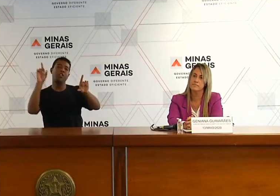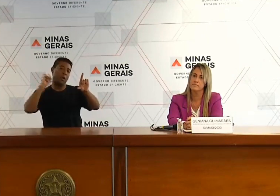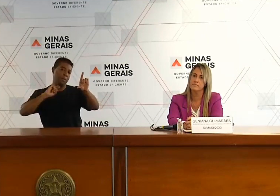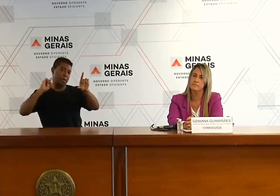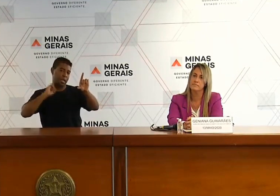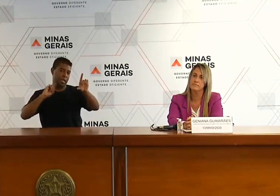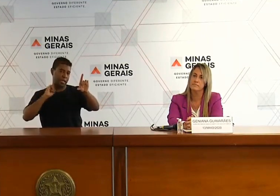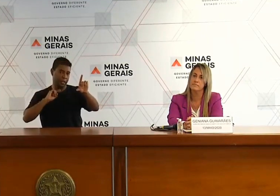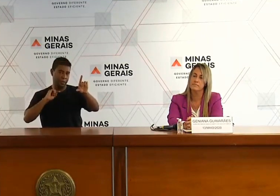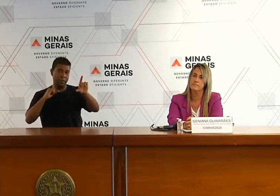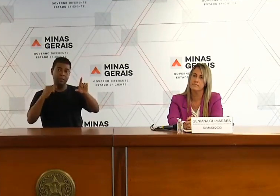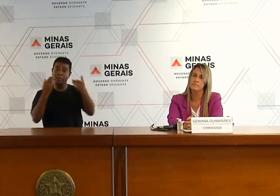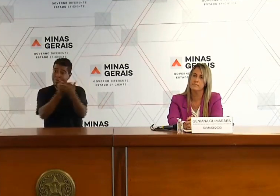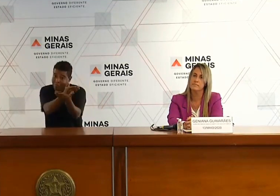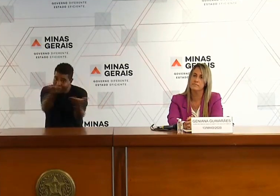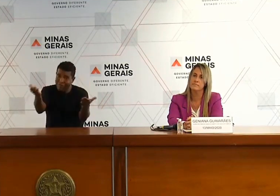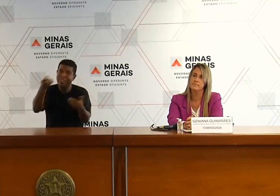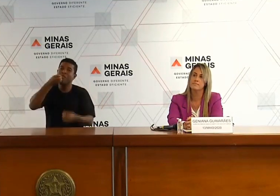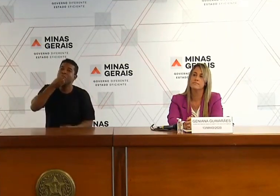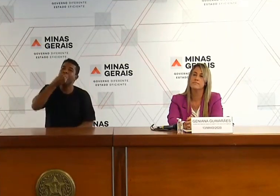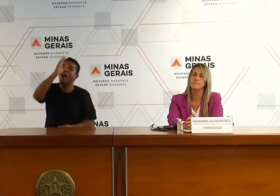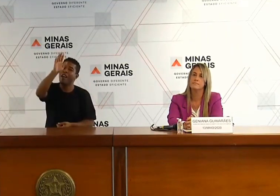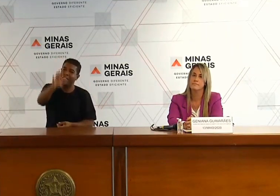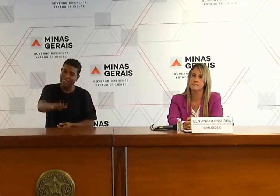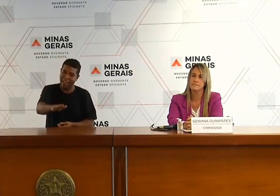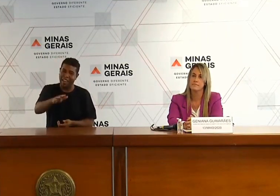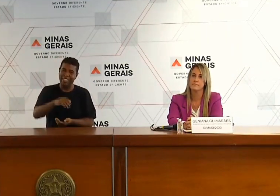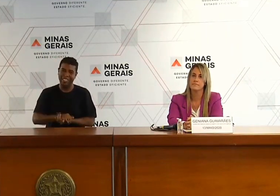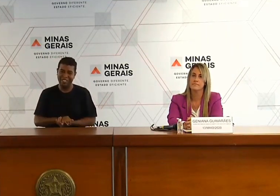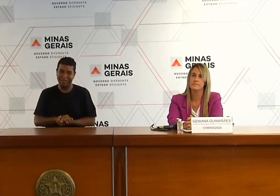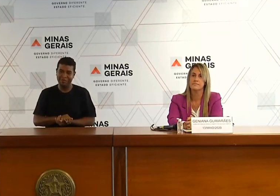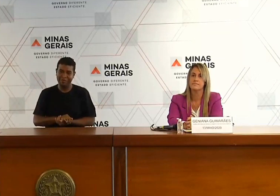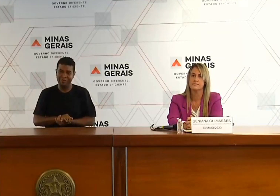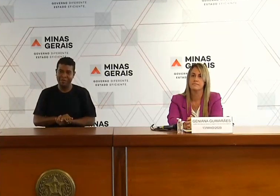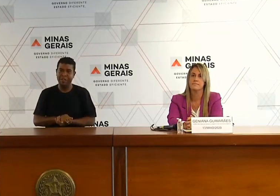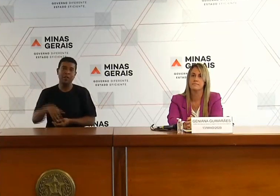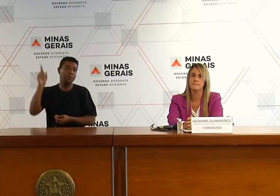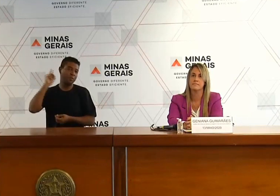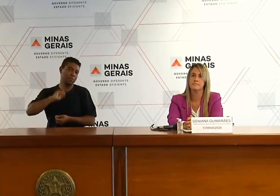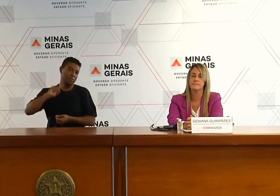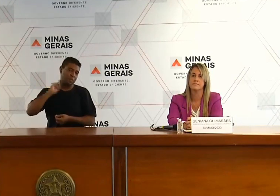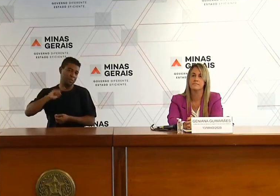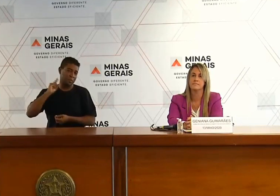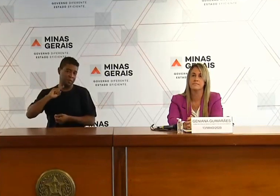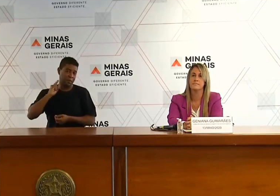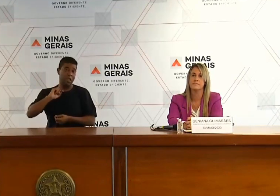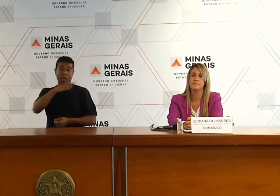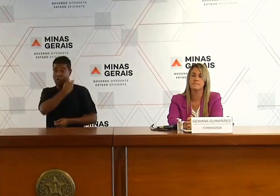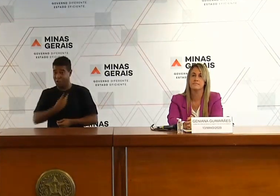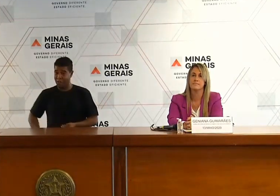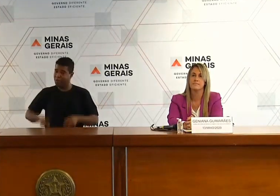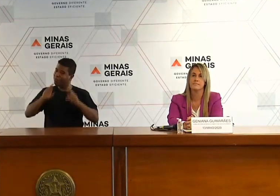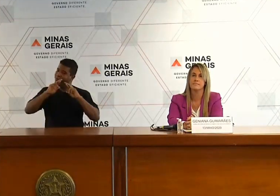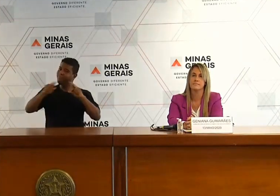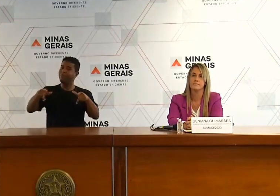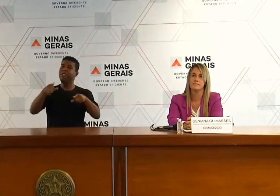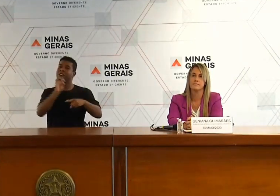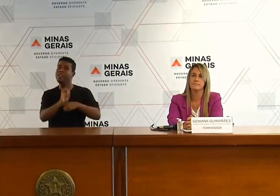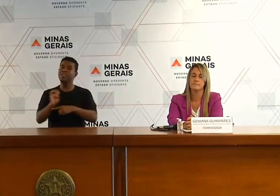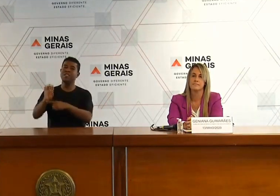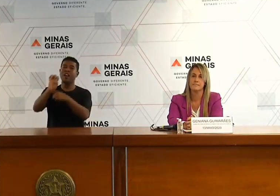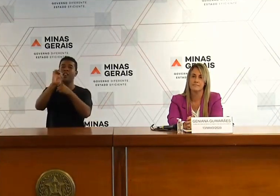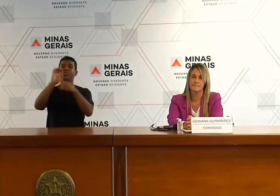também pela Rede Minas. A todos, uma ótima tarde. Minas Gerais, governo diferente,